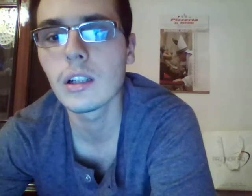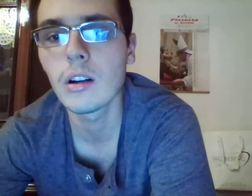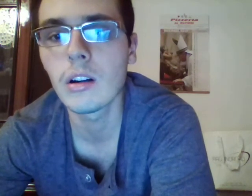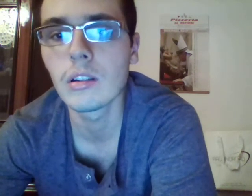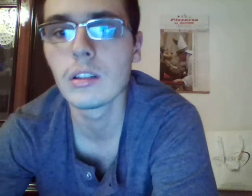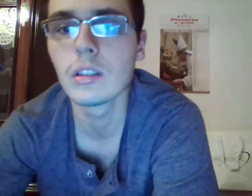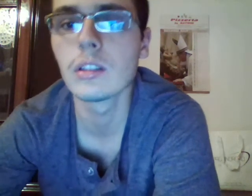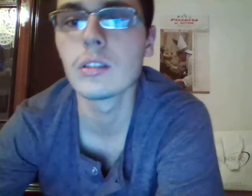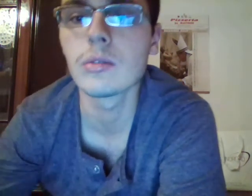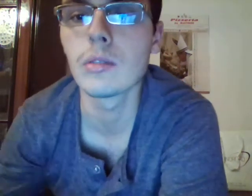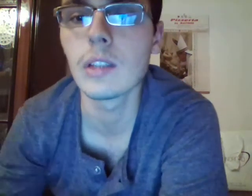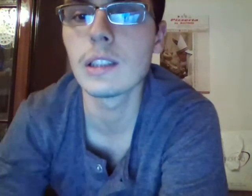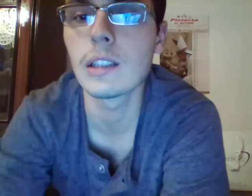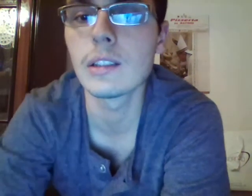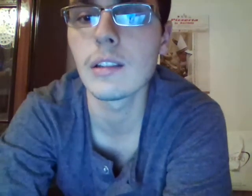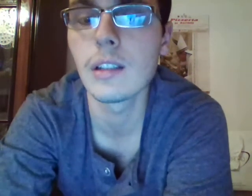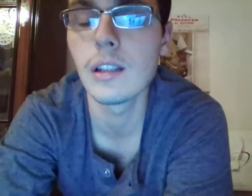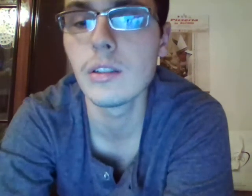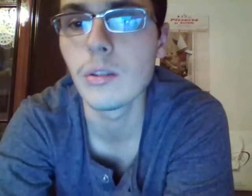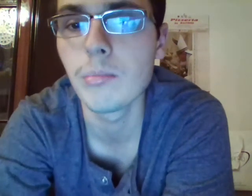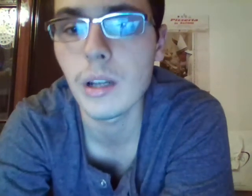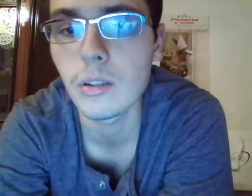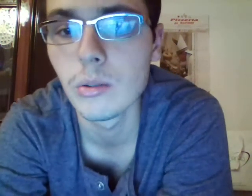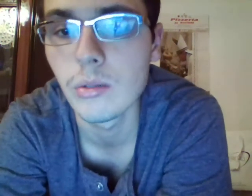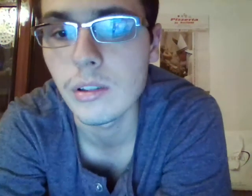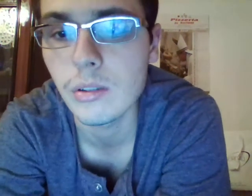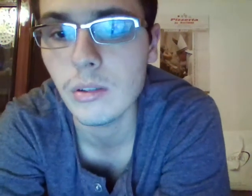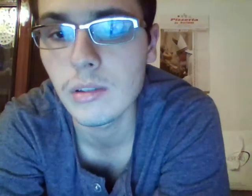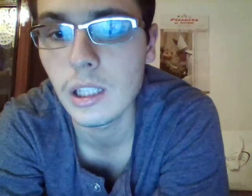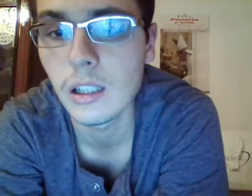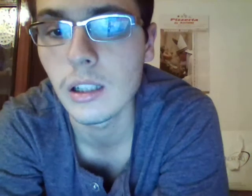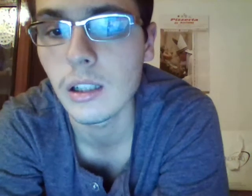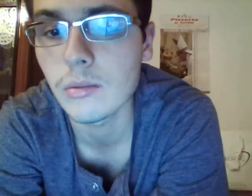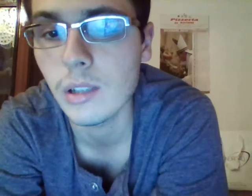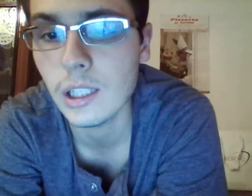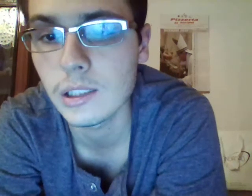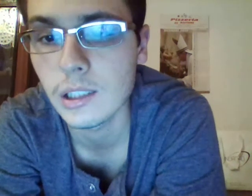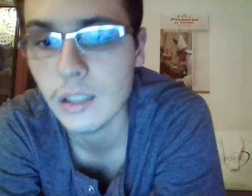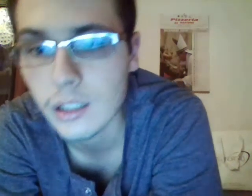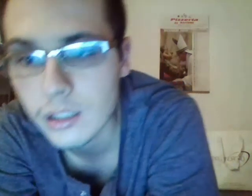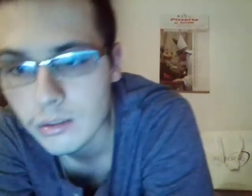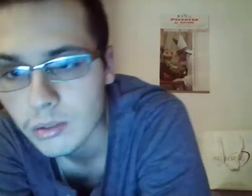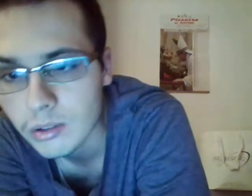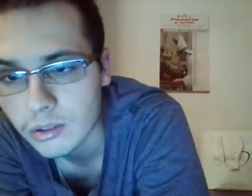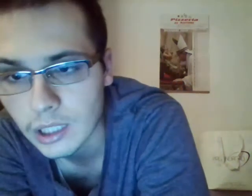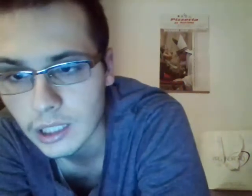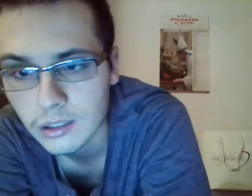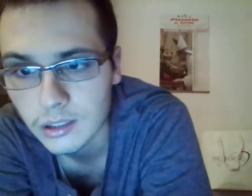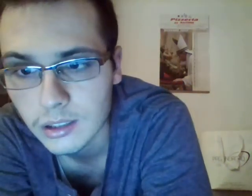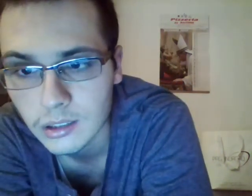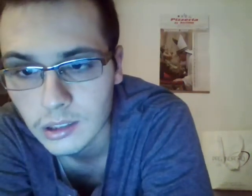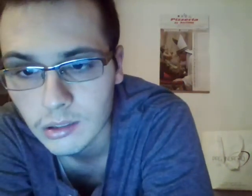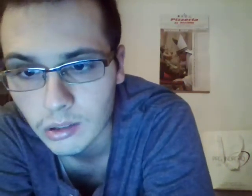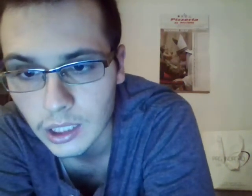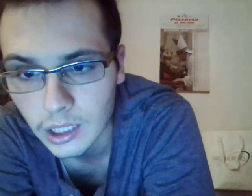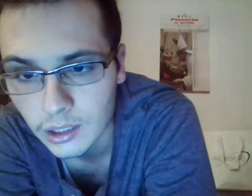gol sono andati a segno per noi sottila al 43esimo con assist di tonali